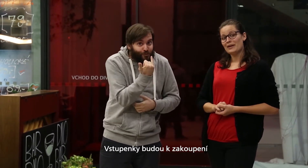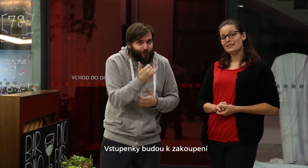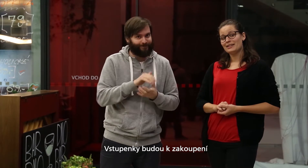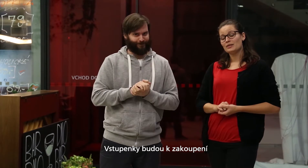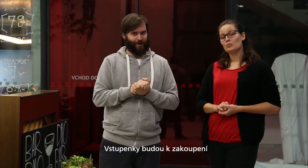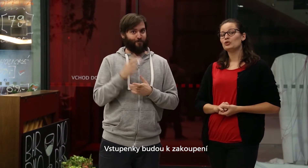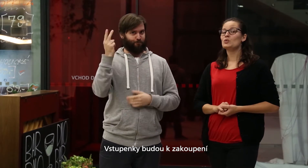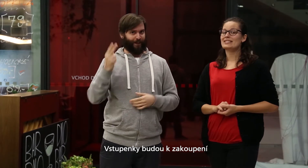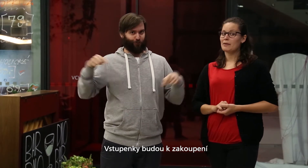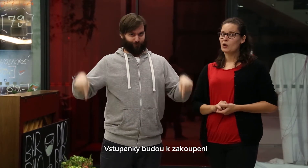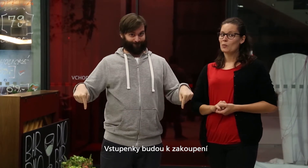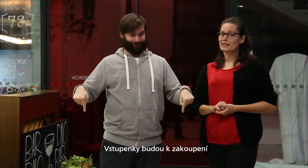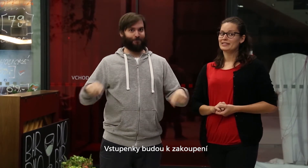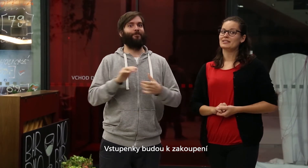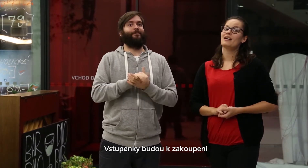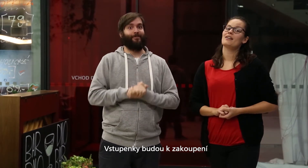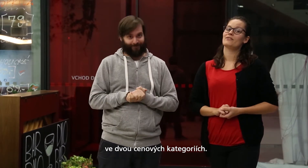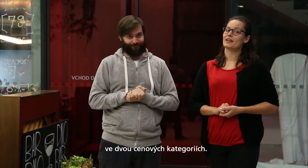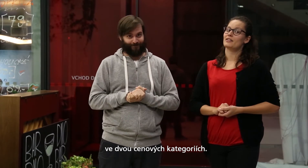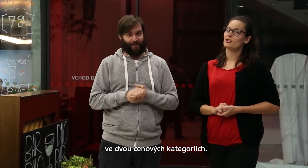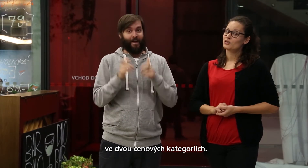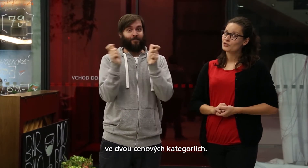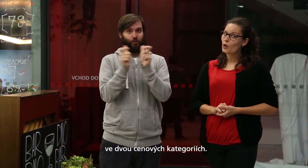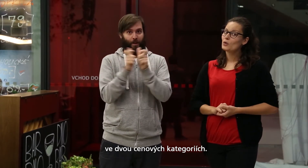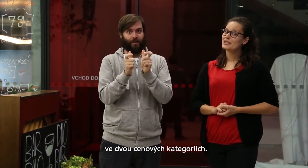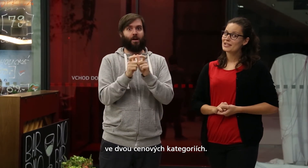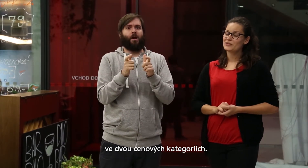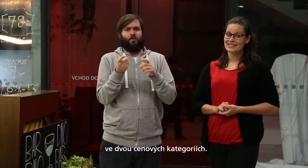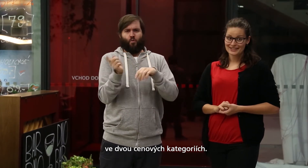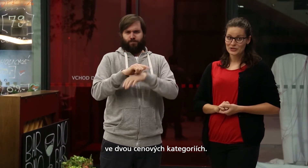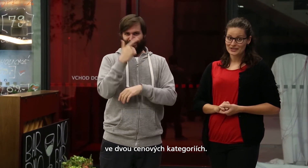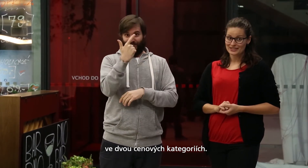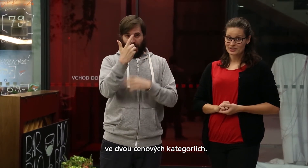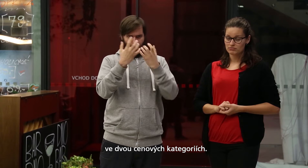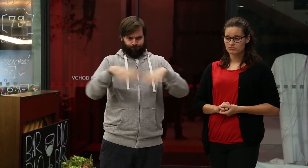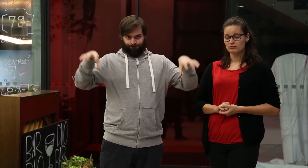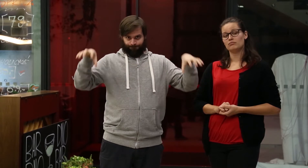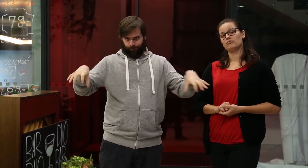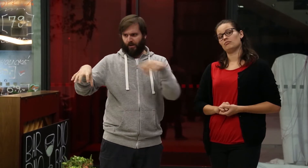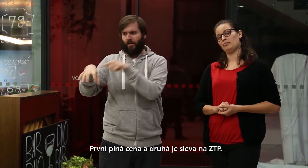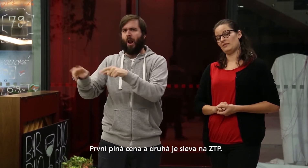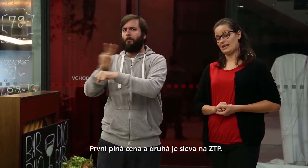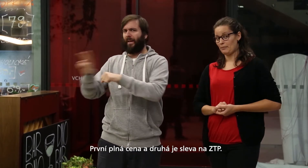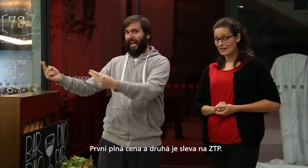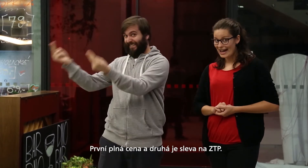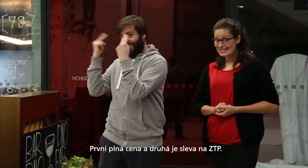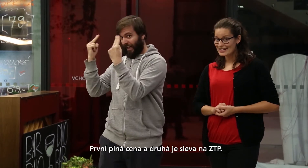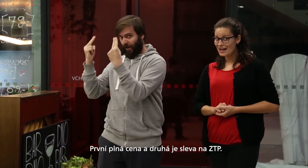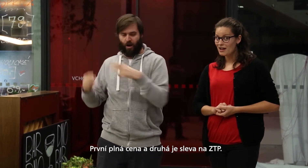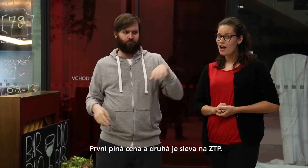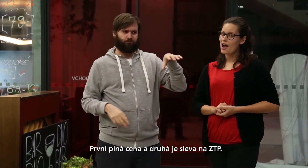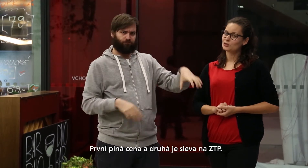Štupenky budou k zakoupení ve dvou cenových kategoriích. První je